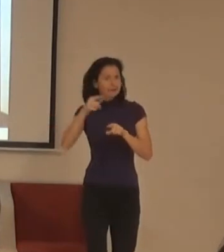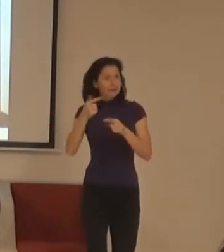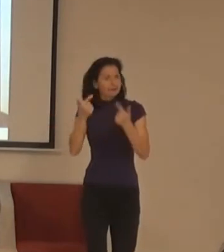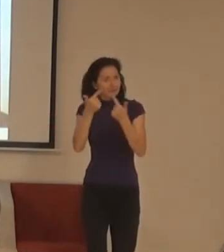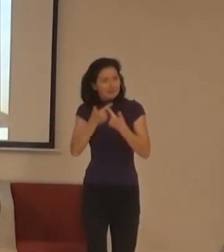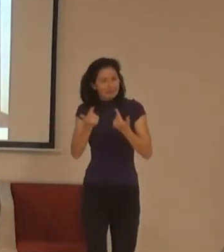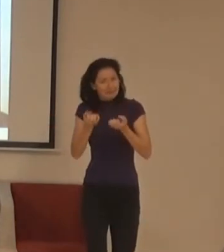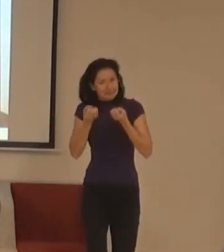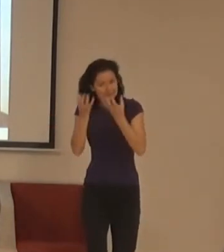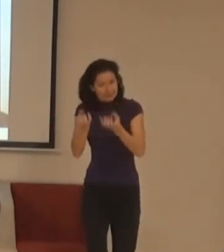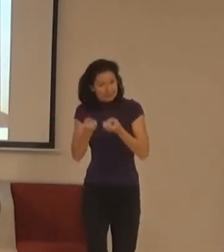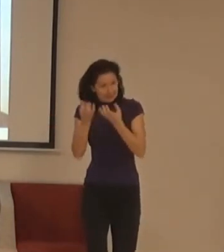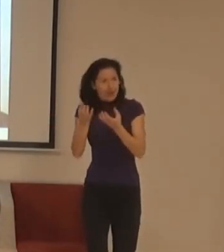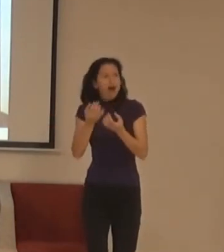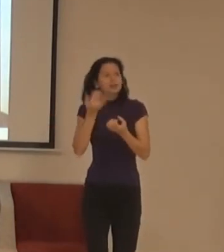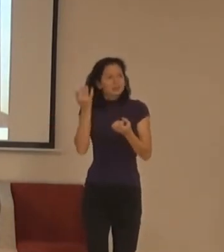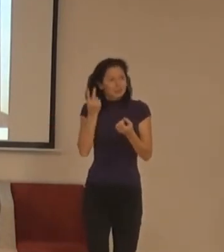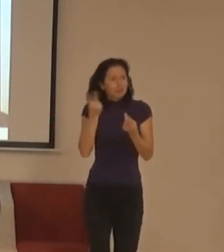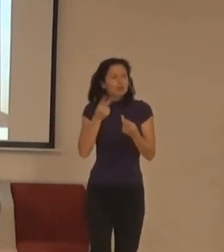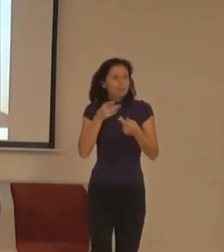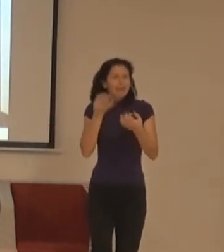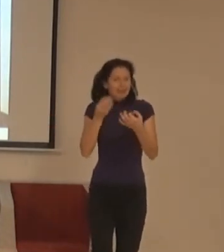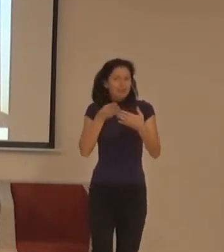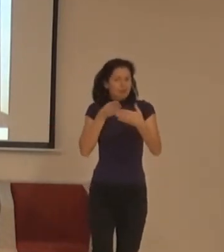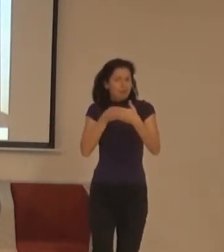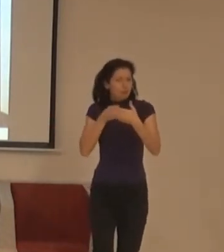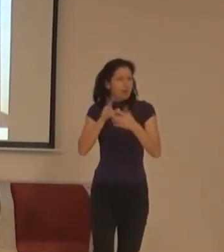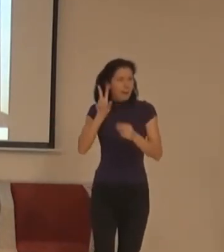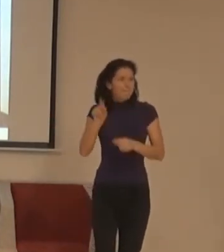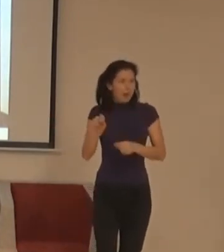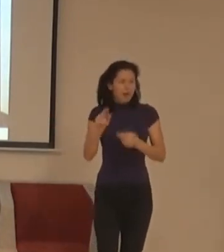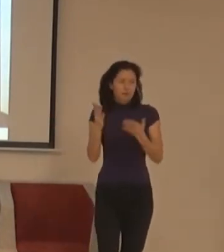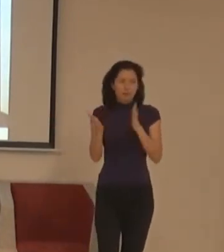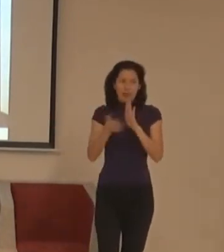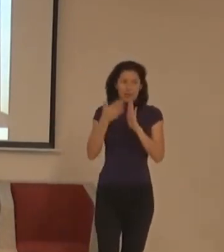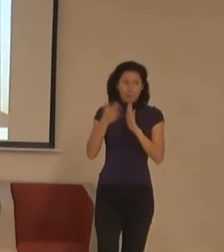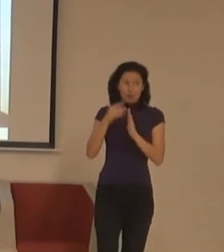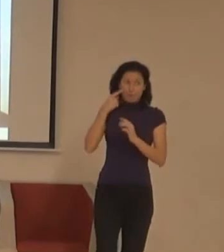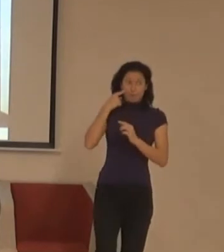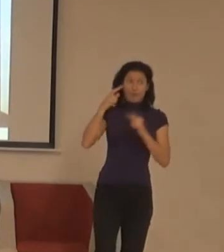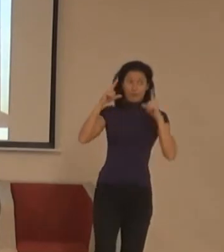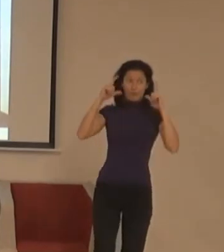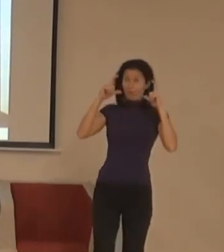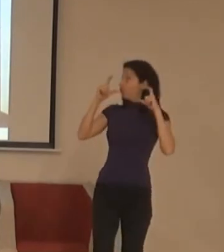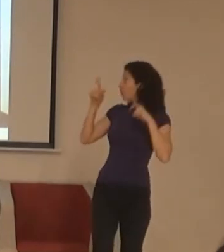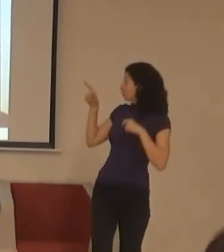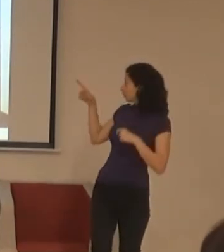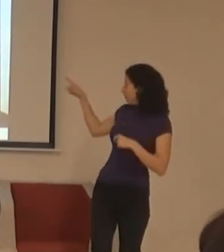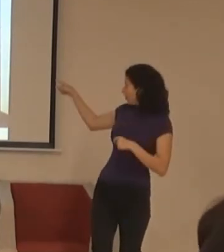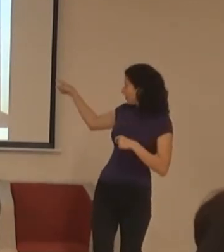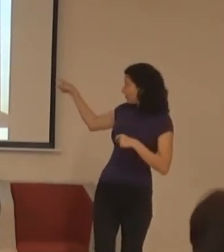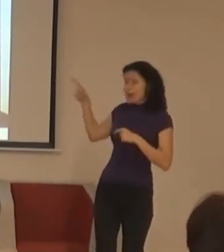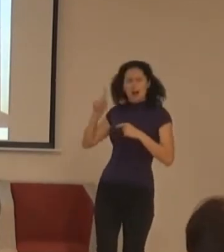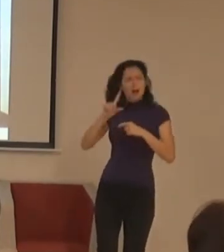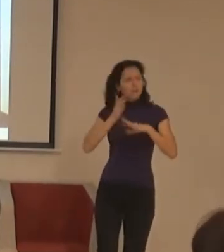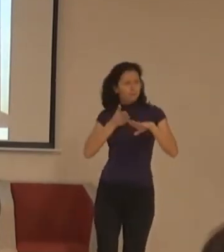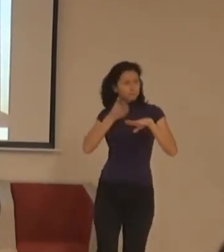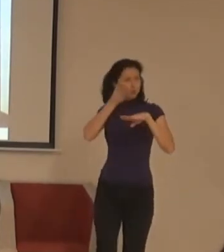Má v tom mnoho překážek. Plno z nich je fyzických. Například, vy se podíváte na fotku vstupu do kempu, popíšu,